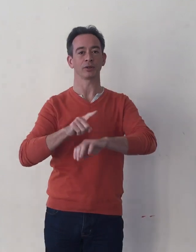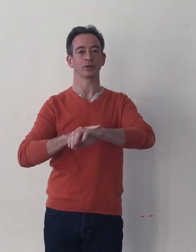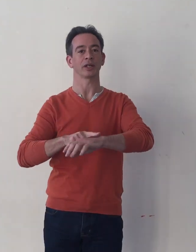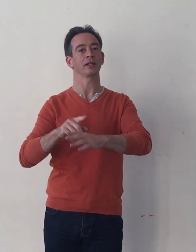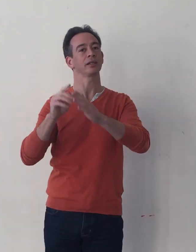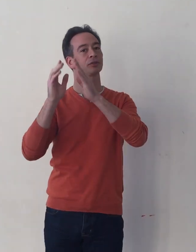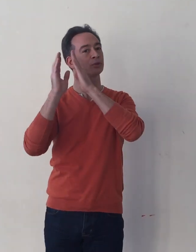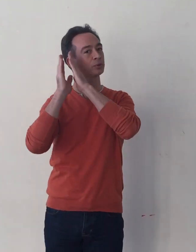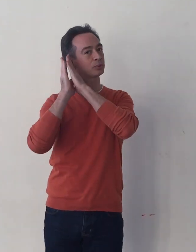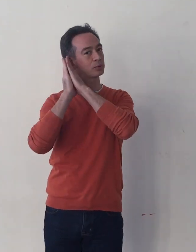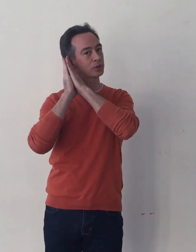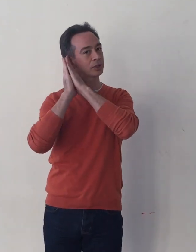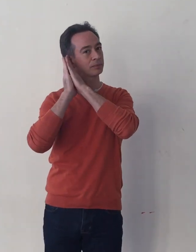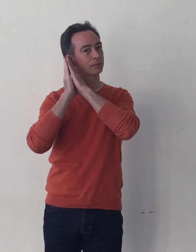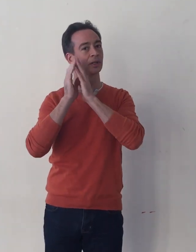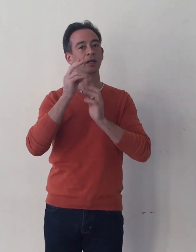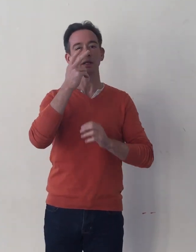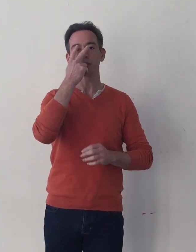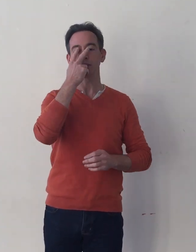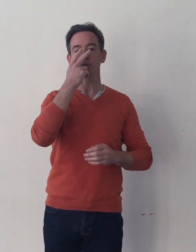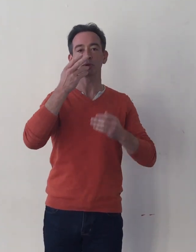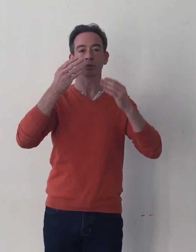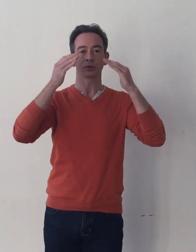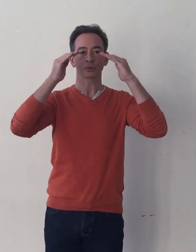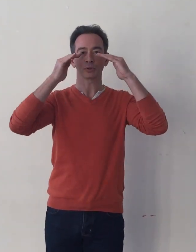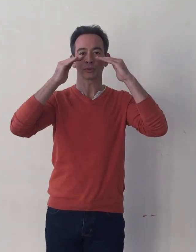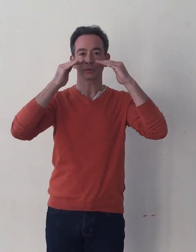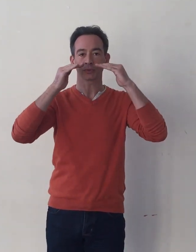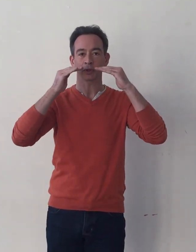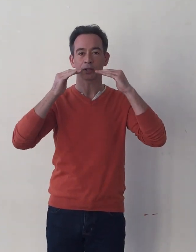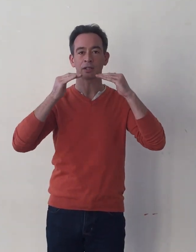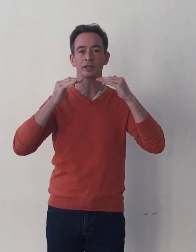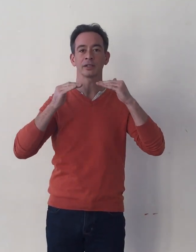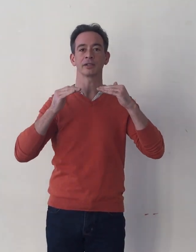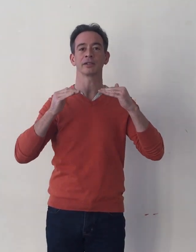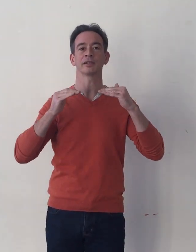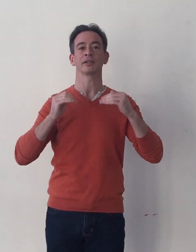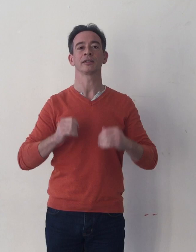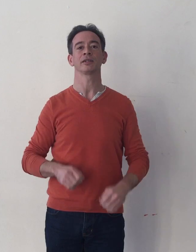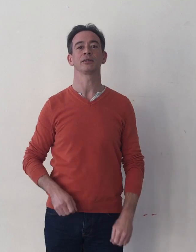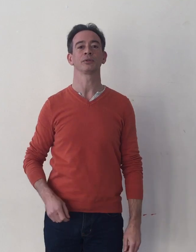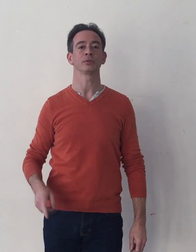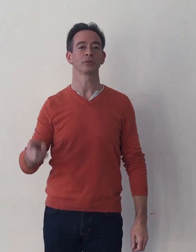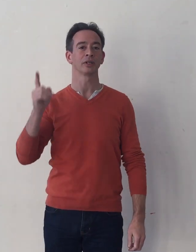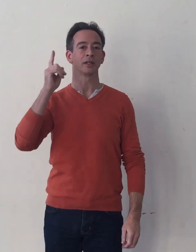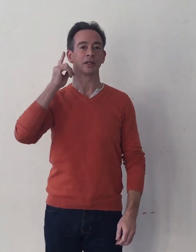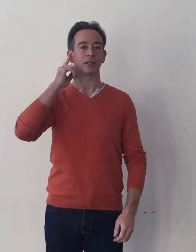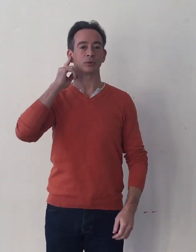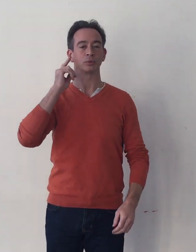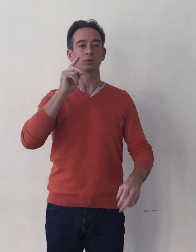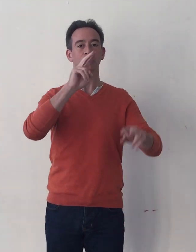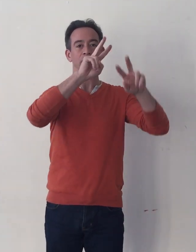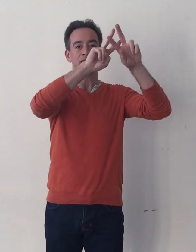l'heure d'aller se coucher. Tes yeux se voilent, écoutent les